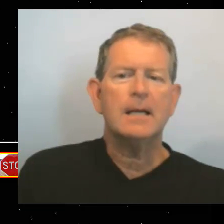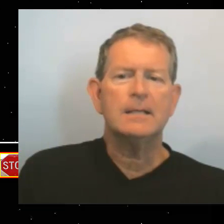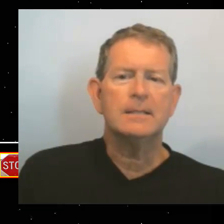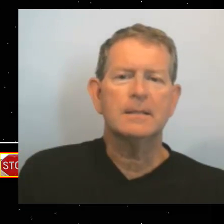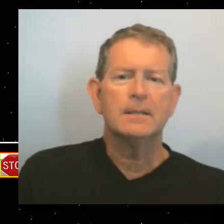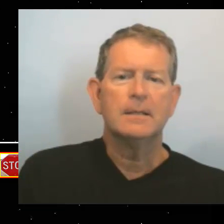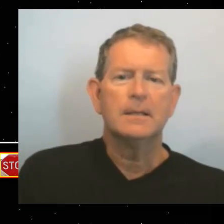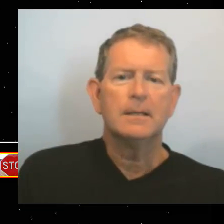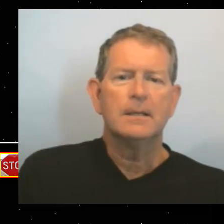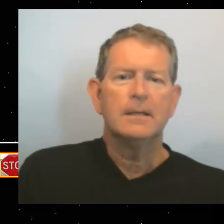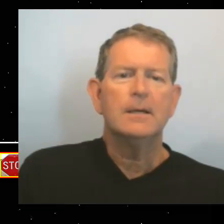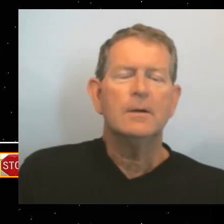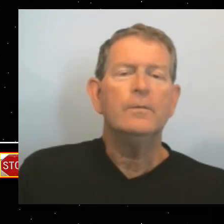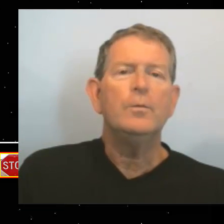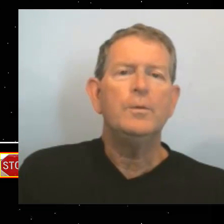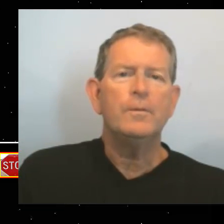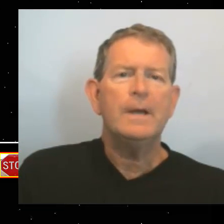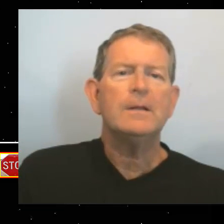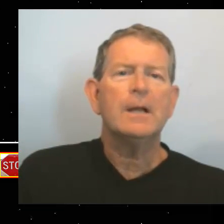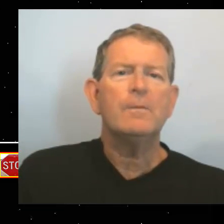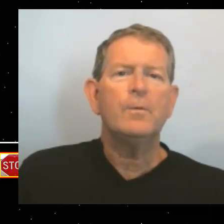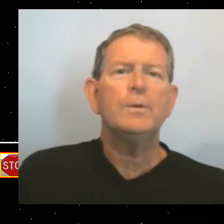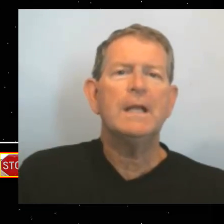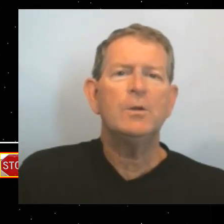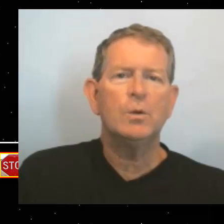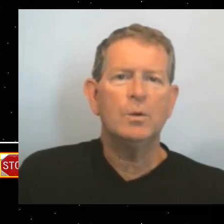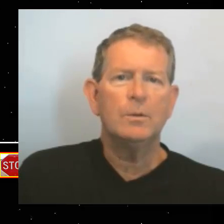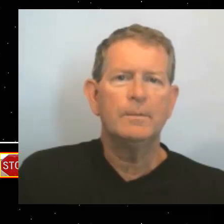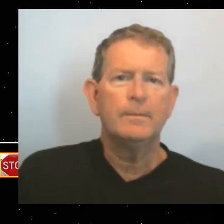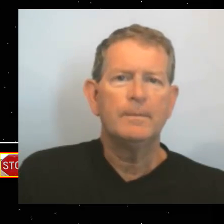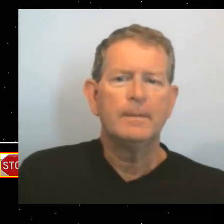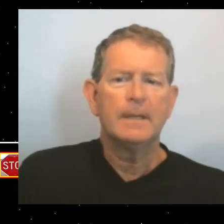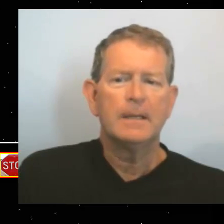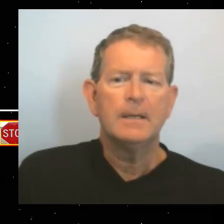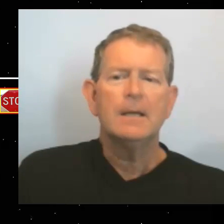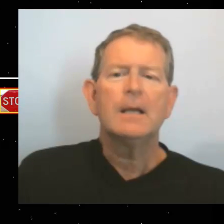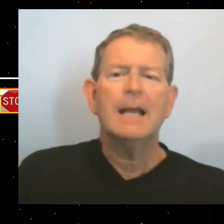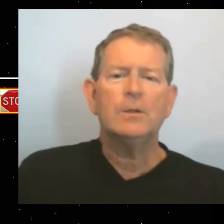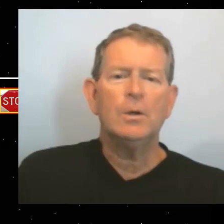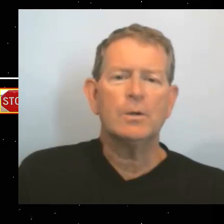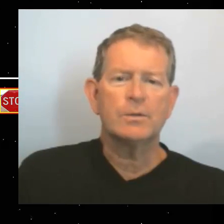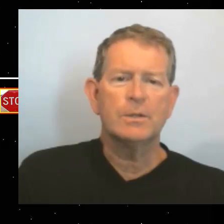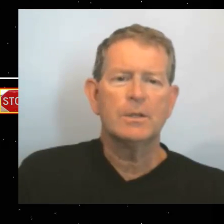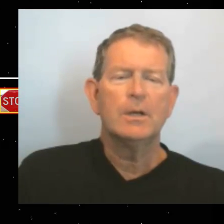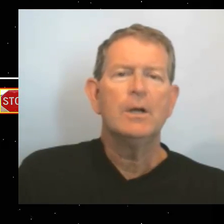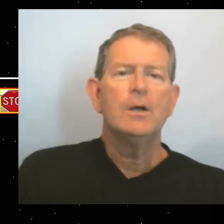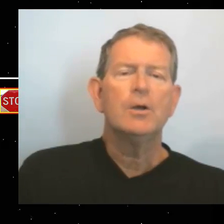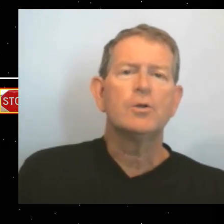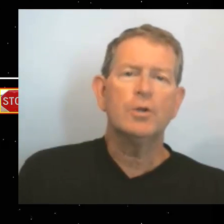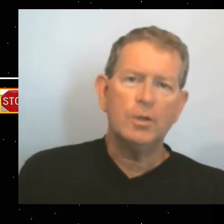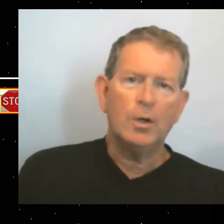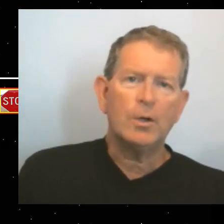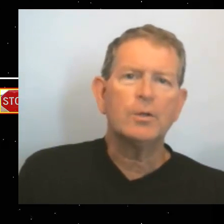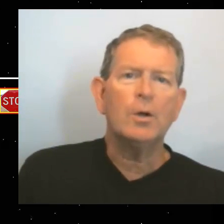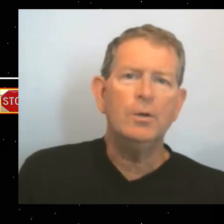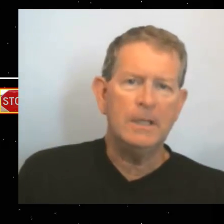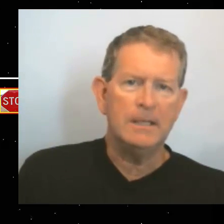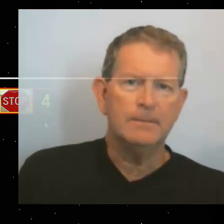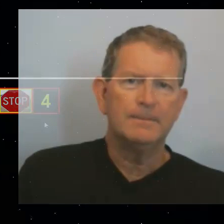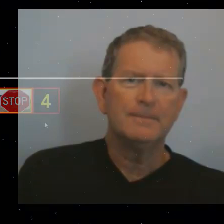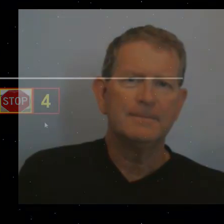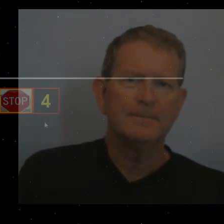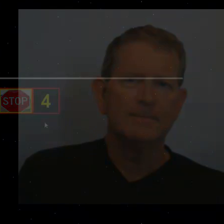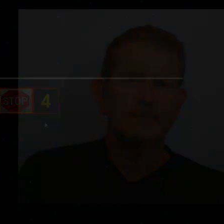13 Vous buvez de la fontaine d'eau. 14 Je dors dans le